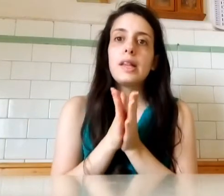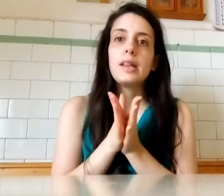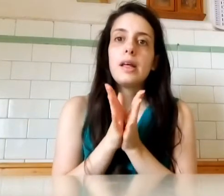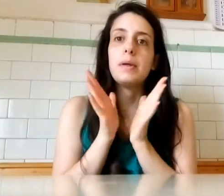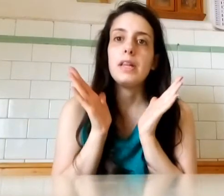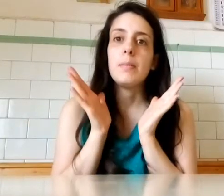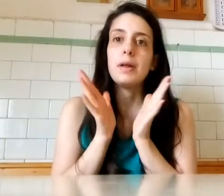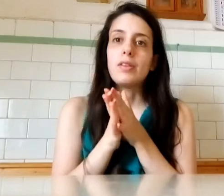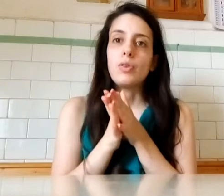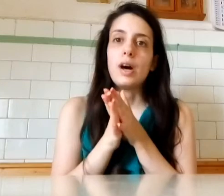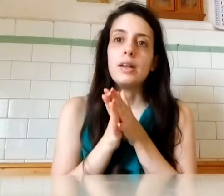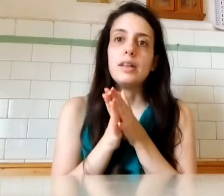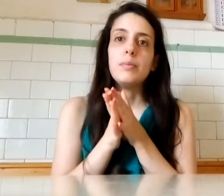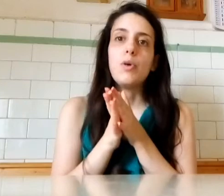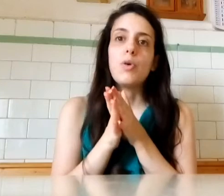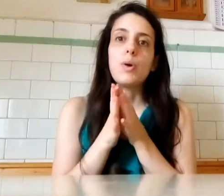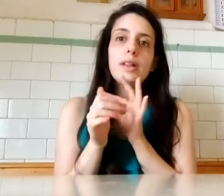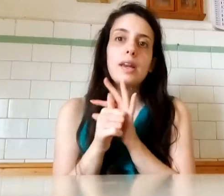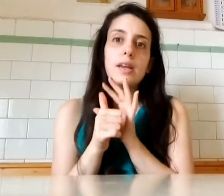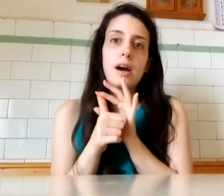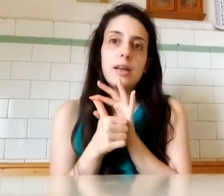Strettamente personali Tipo Quanti anni hai?